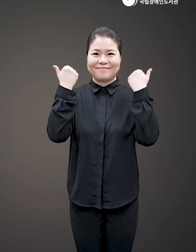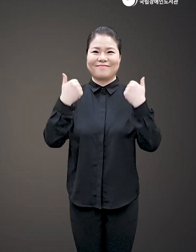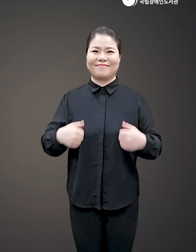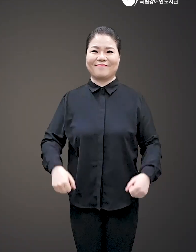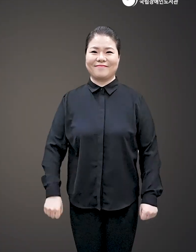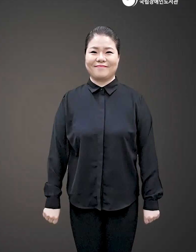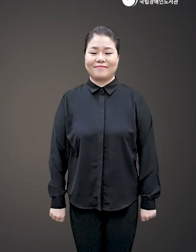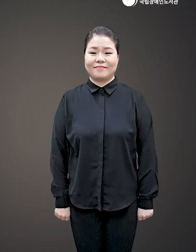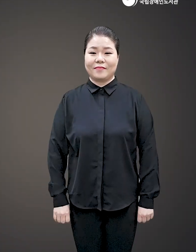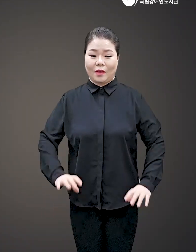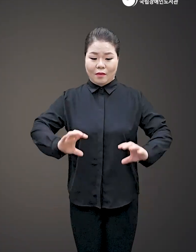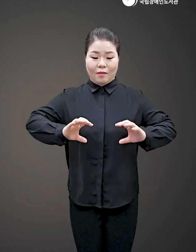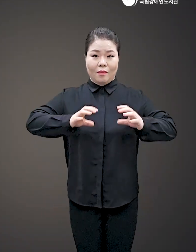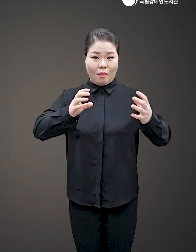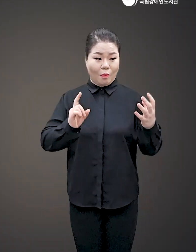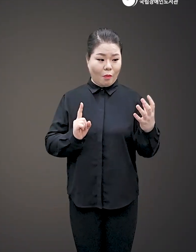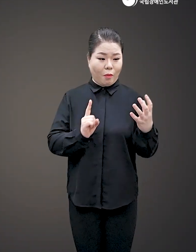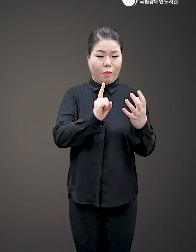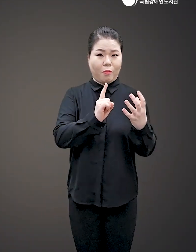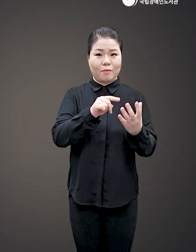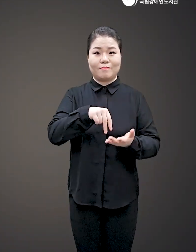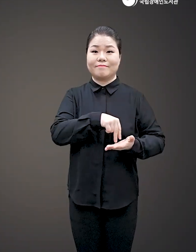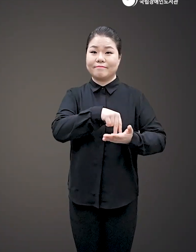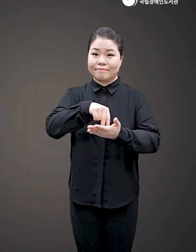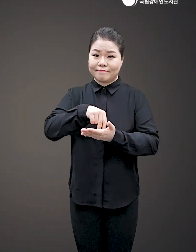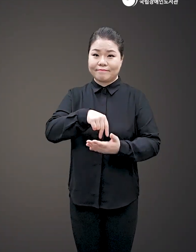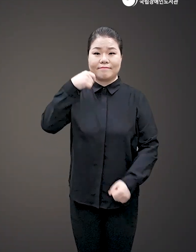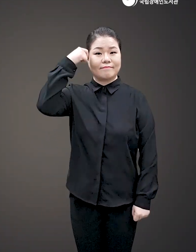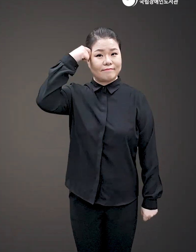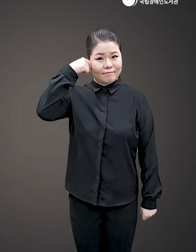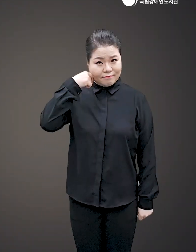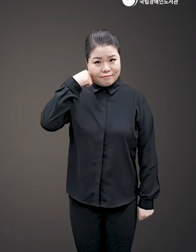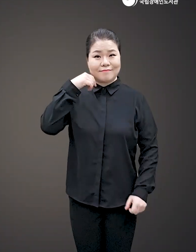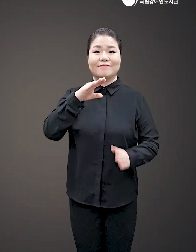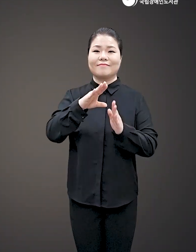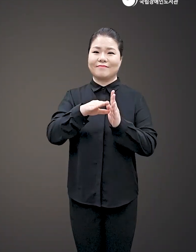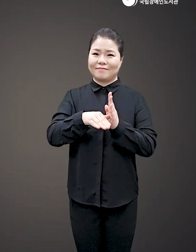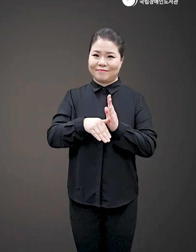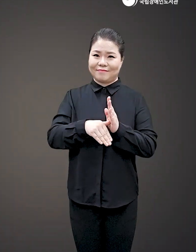홀로 외로이 세상과 맞서고 있다고 느낄 때